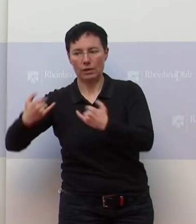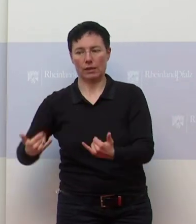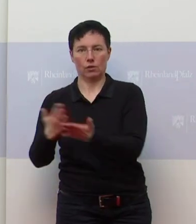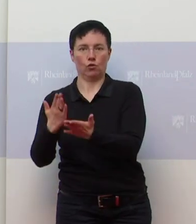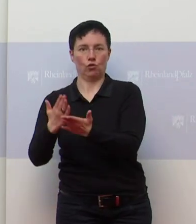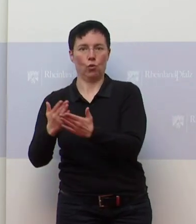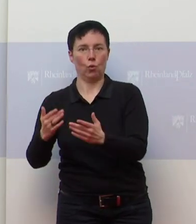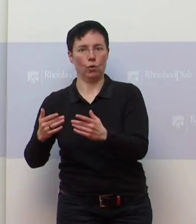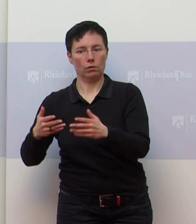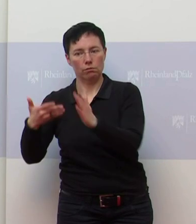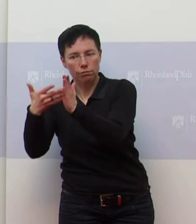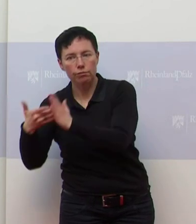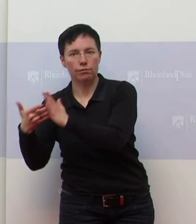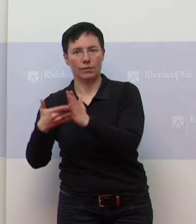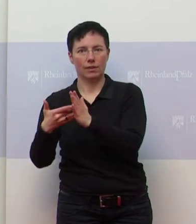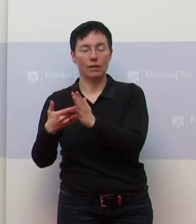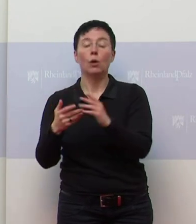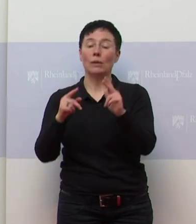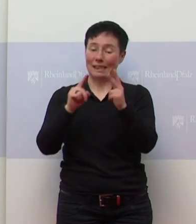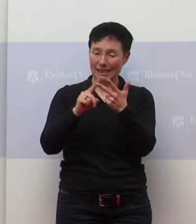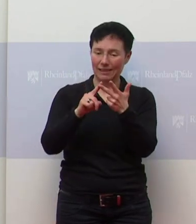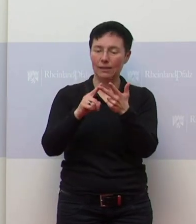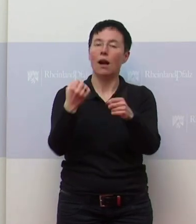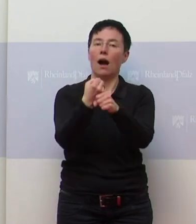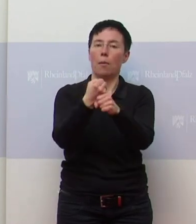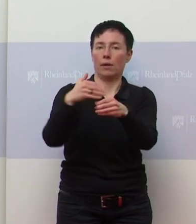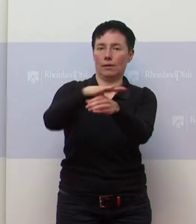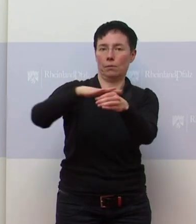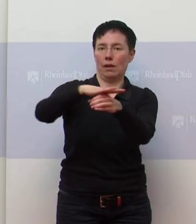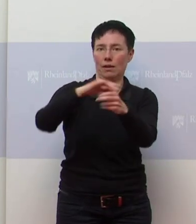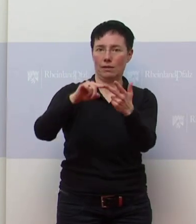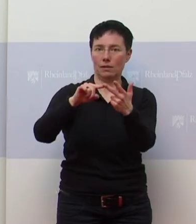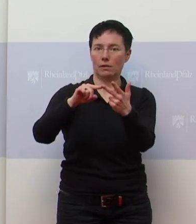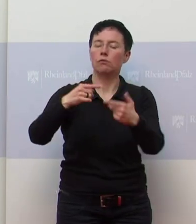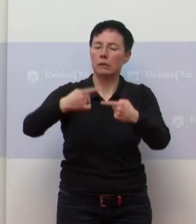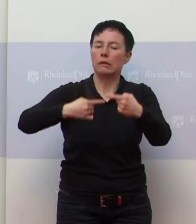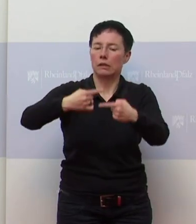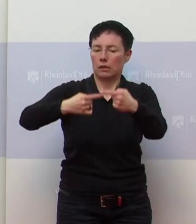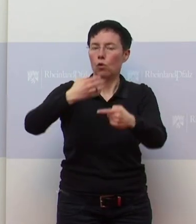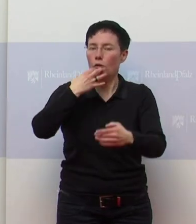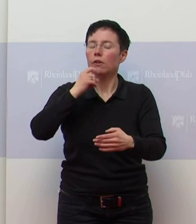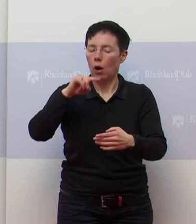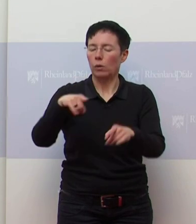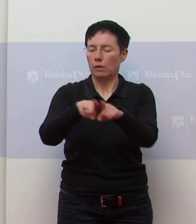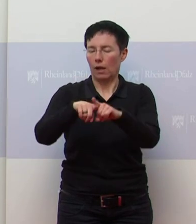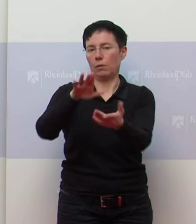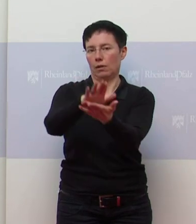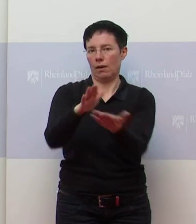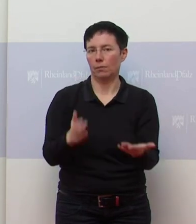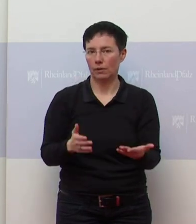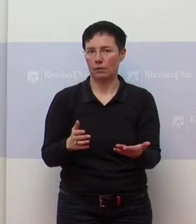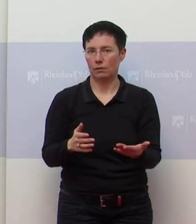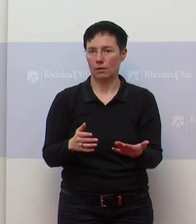Bereich, denn die Arbeitswelt, die sich jetzt bewegt, denke ich. Und ich hoffe, dass es am Ende dann auch funktioniert. Und natürlich